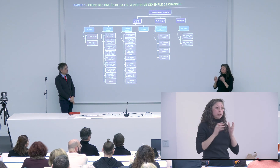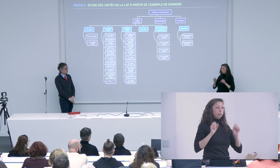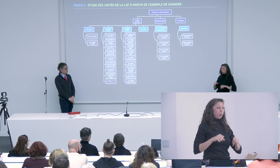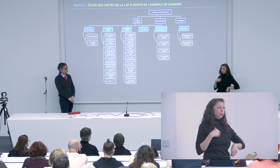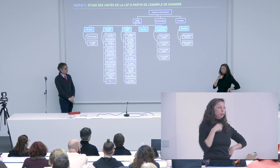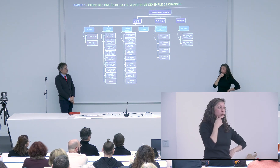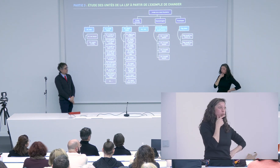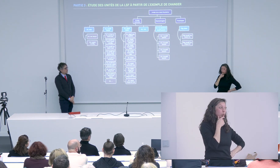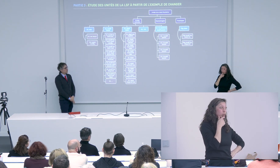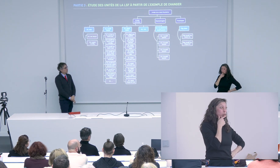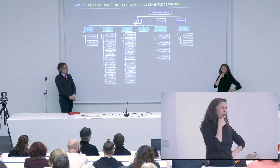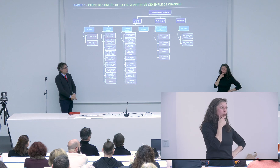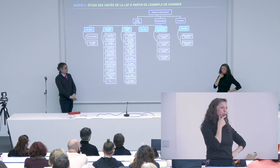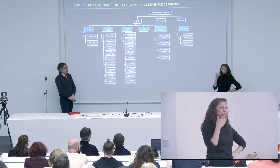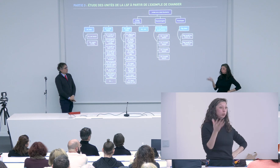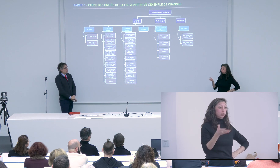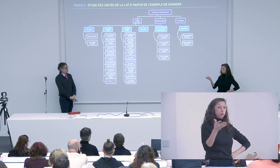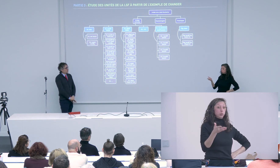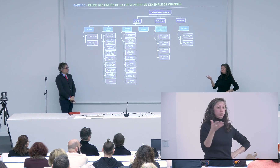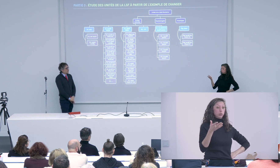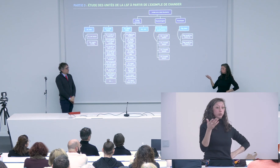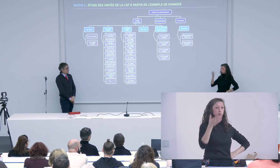laissé un petit peu aux sources c'est vrai que les entendants souvent me demandent je dis